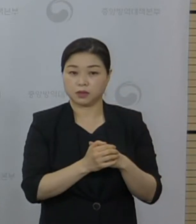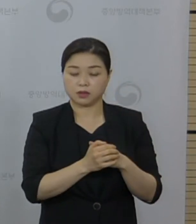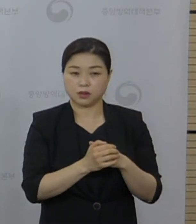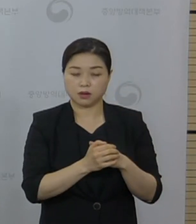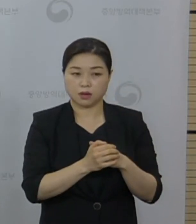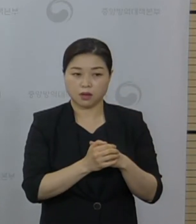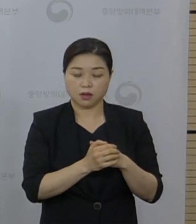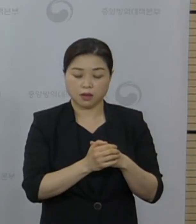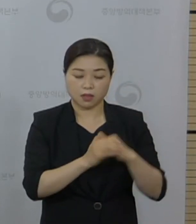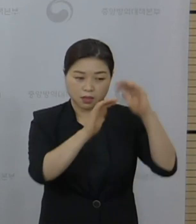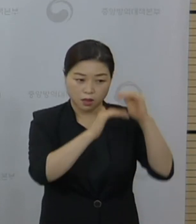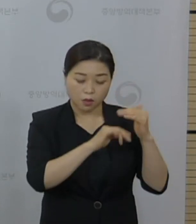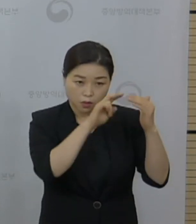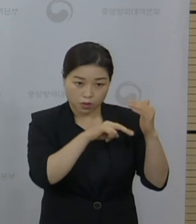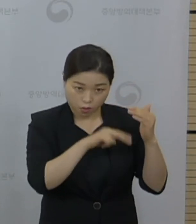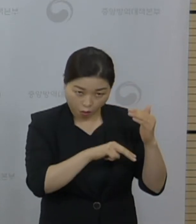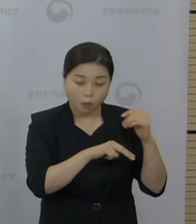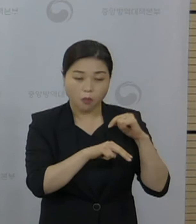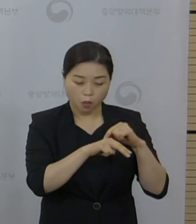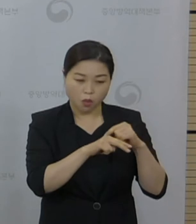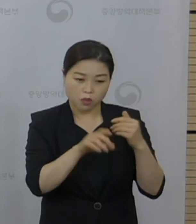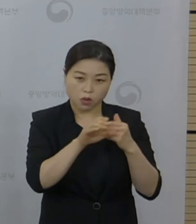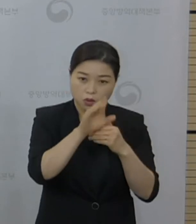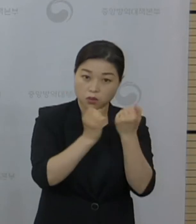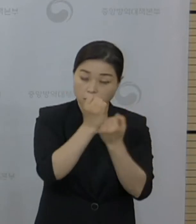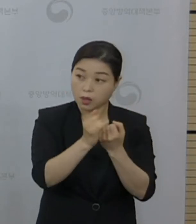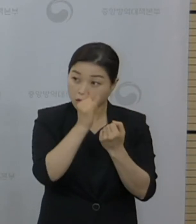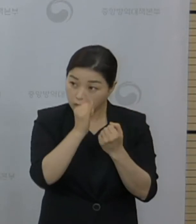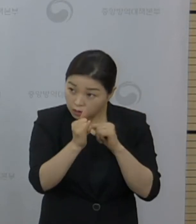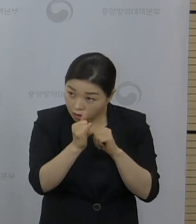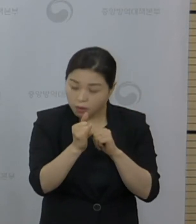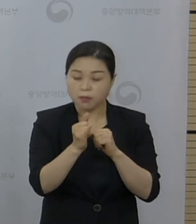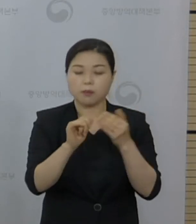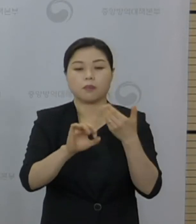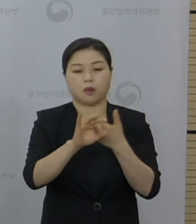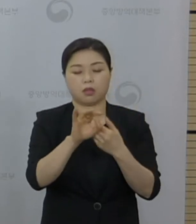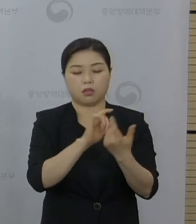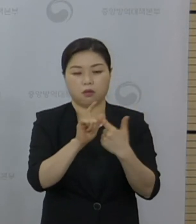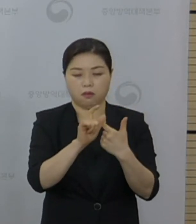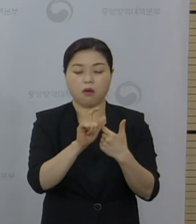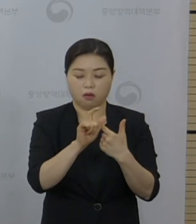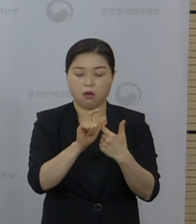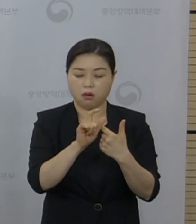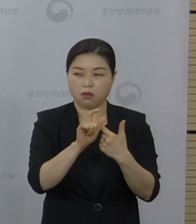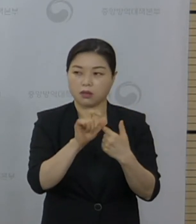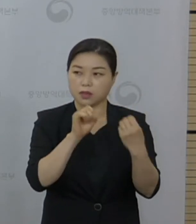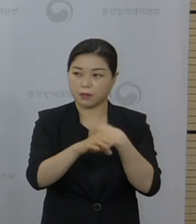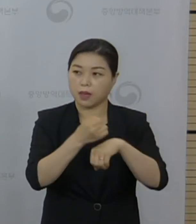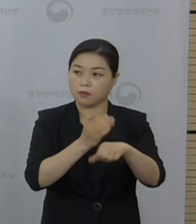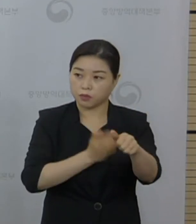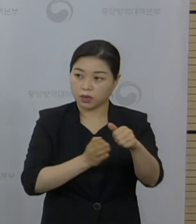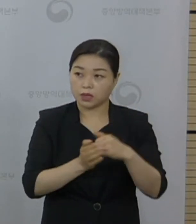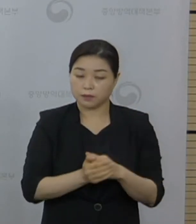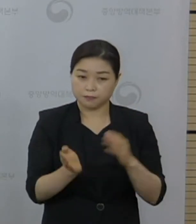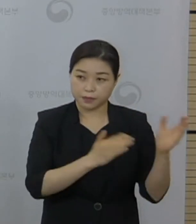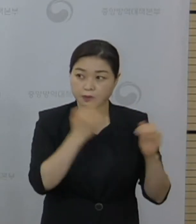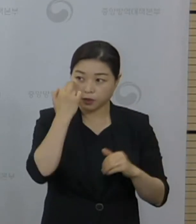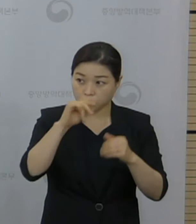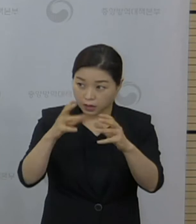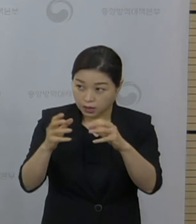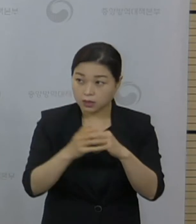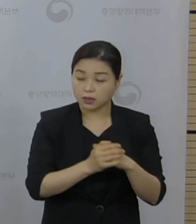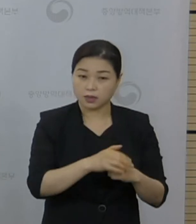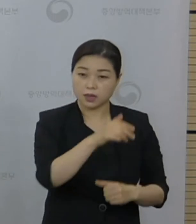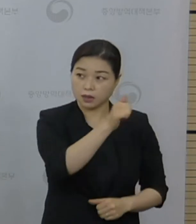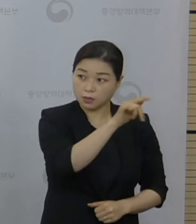답변이 있으면 말씀 주시고 아니면 다음 질문 드리겠습니다. 미국에서는 아스트라제네카 백신으로 1차를 맞고 또 2차는 화이자